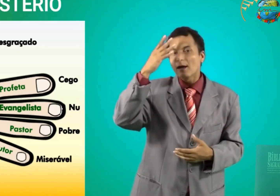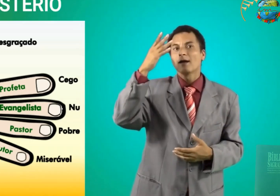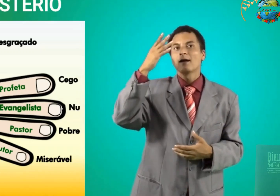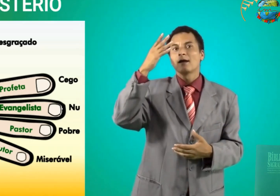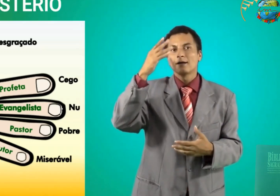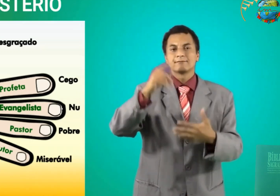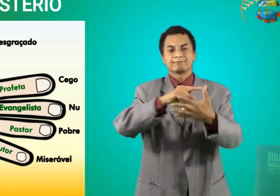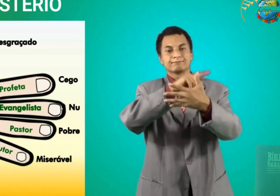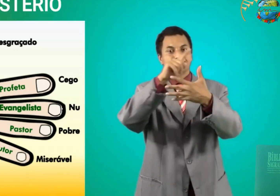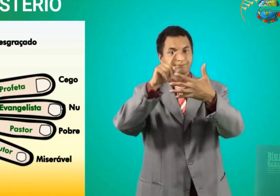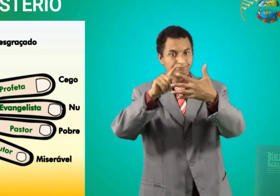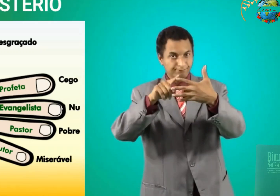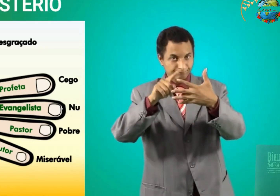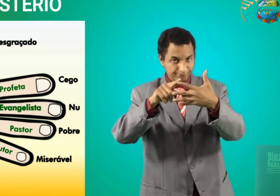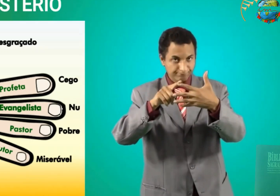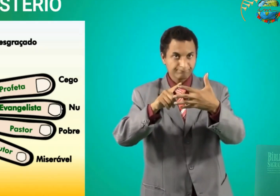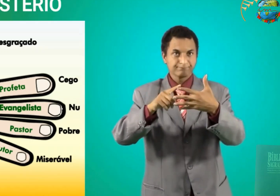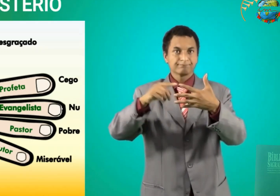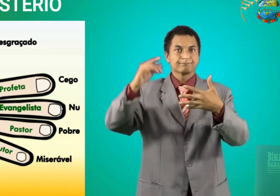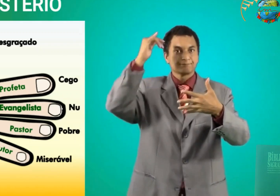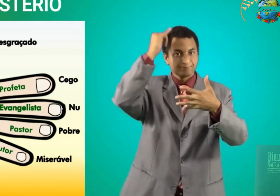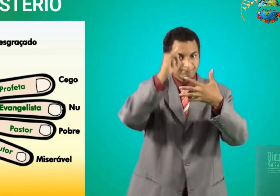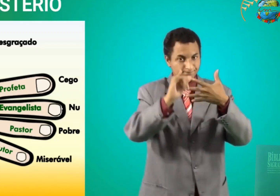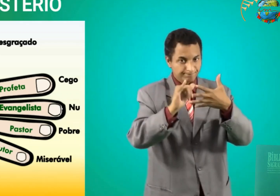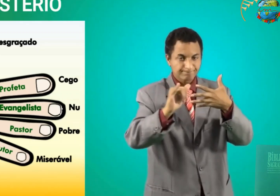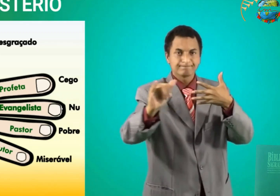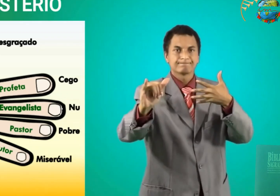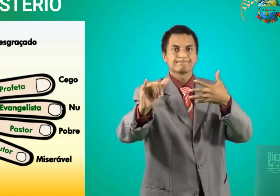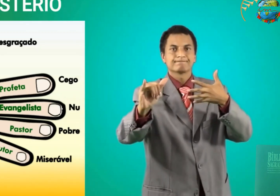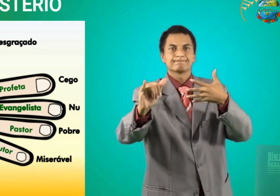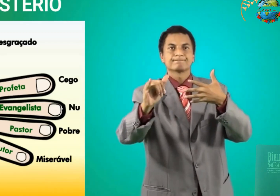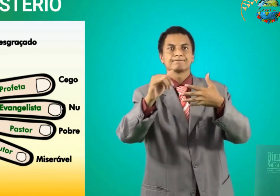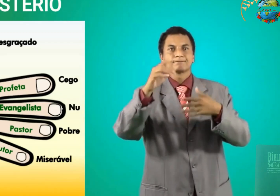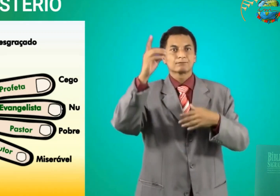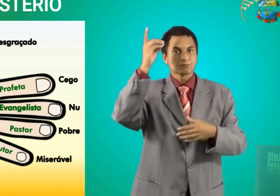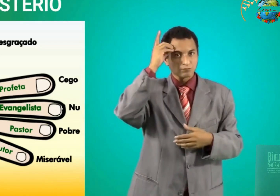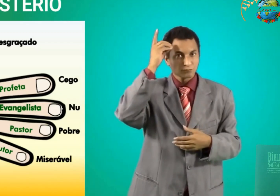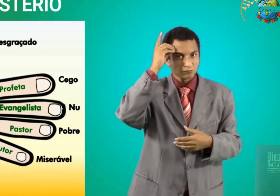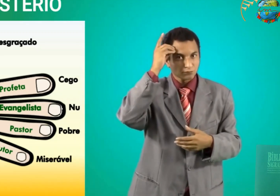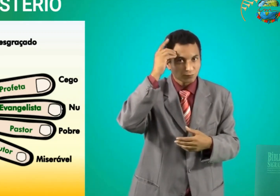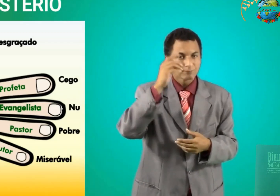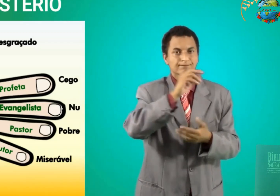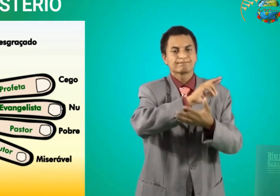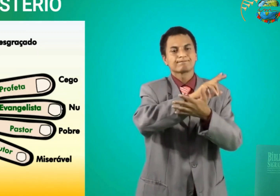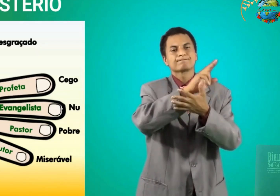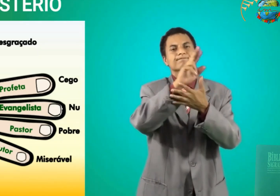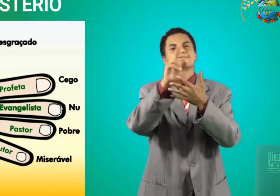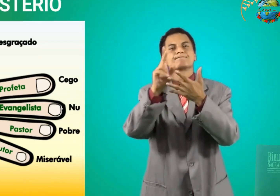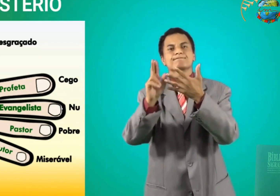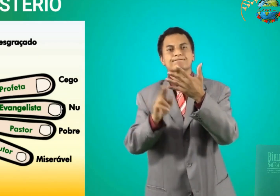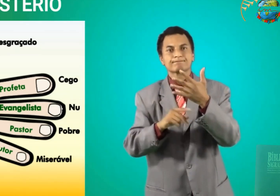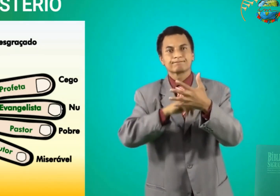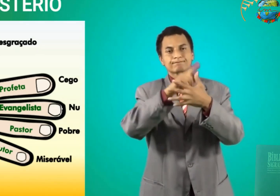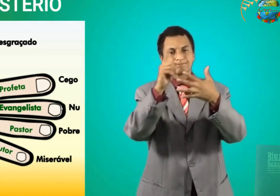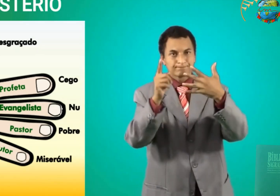cheio da graça de Deus O segundo profeta Usado nos dons espirituais